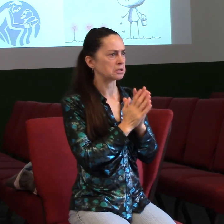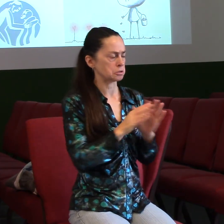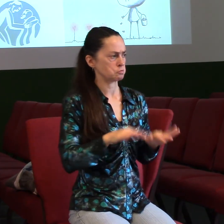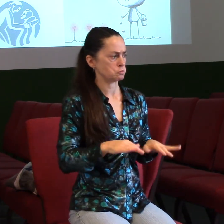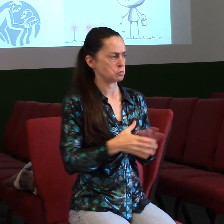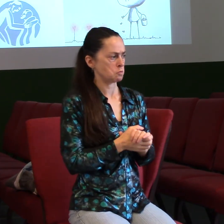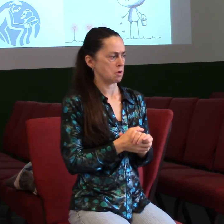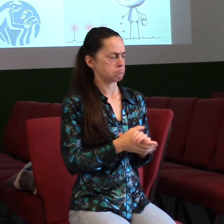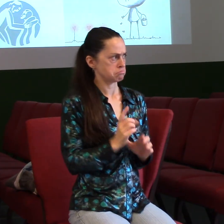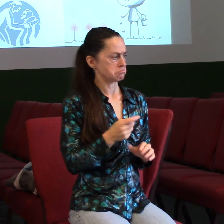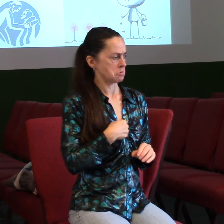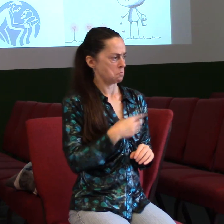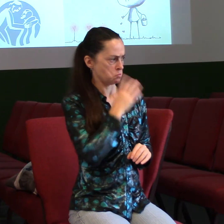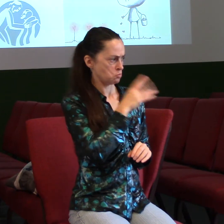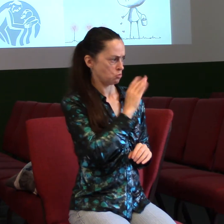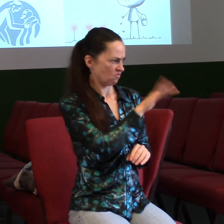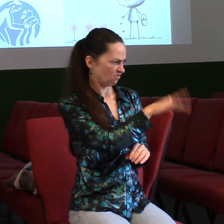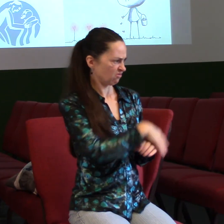tohlensto. A vlastně ten člověk je takový...